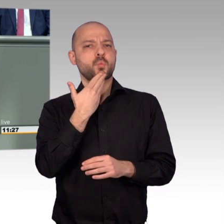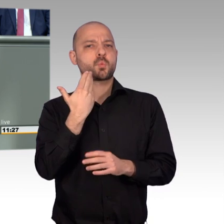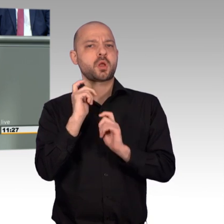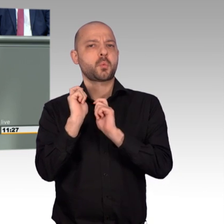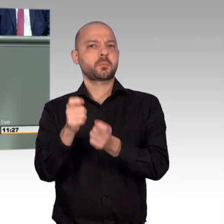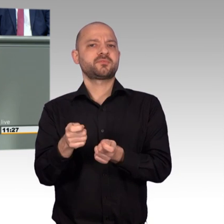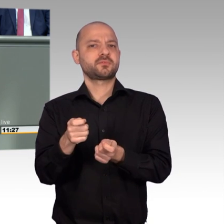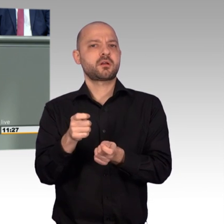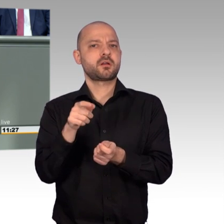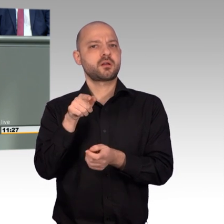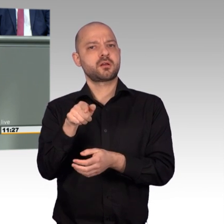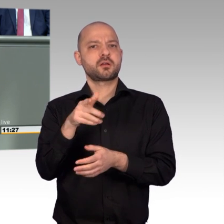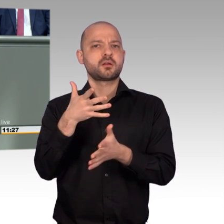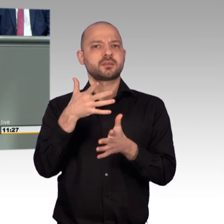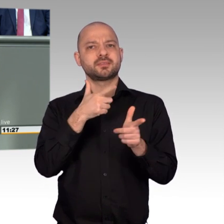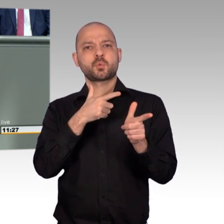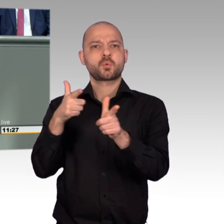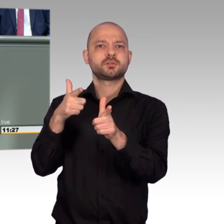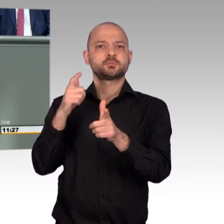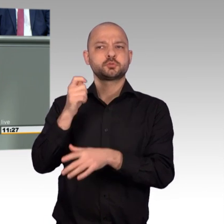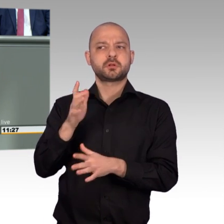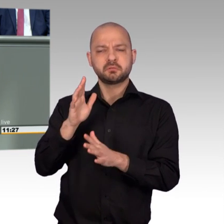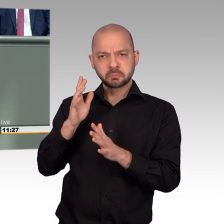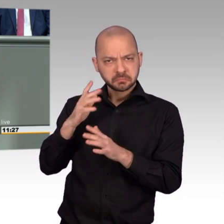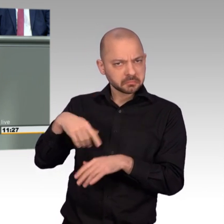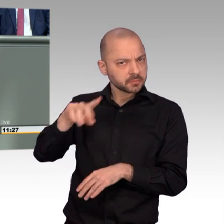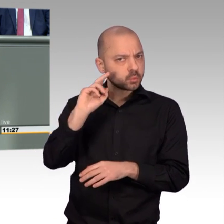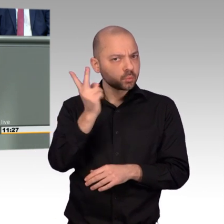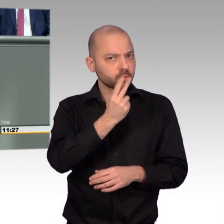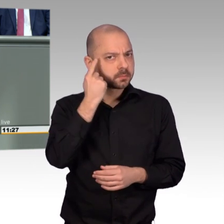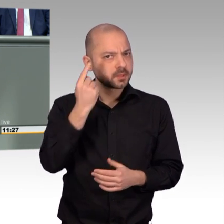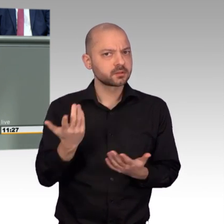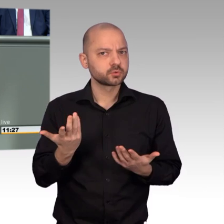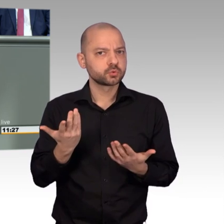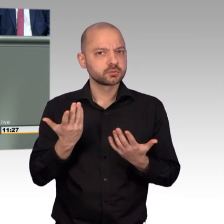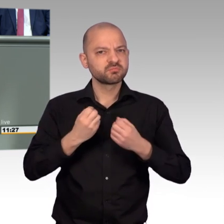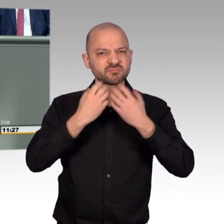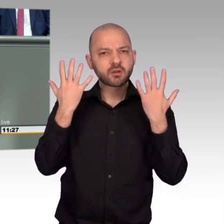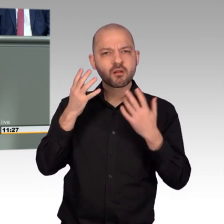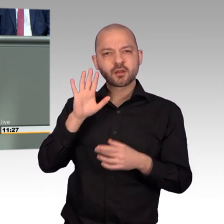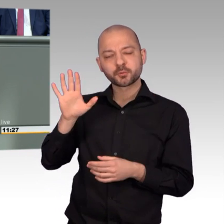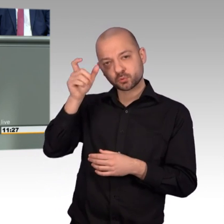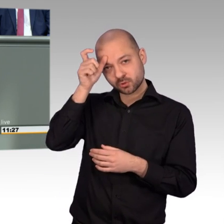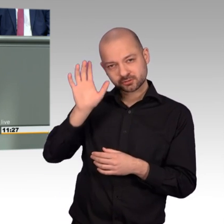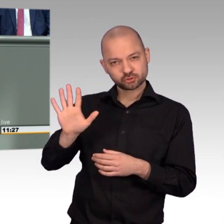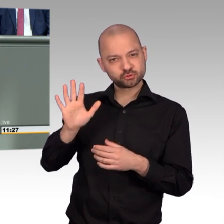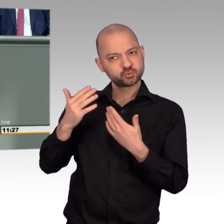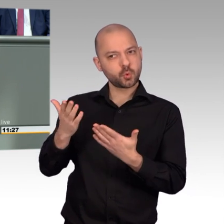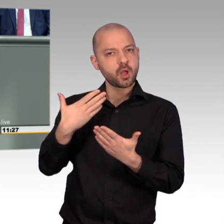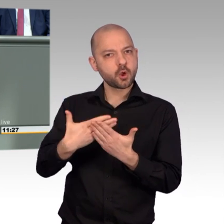Frankreich Opfer eines islamistischen Anschlages geworden ist. Und ich glaube, die Argumentation, die ich ja vorhin auch vorgetragen habe, ist, dass es eine